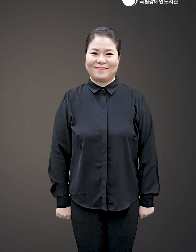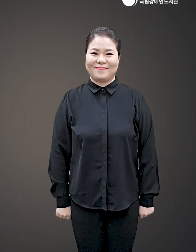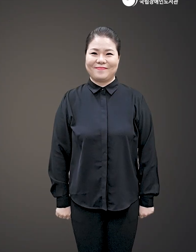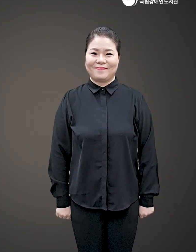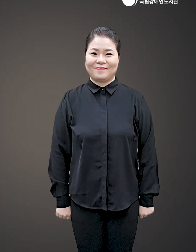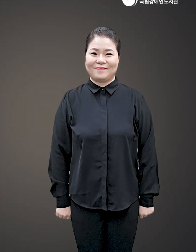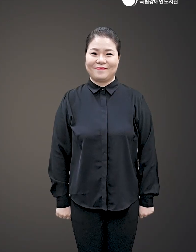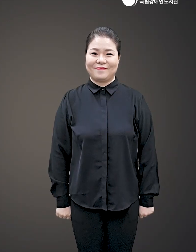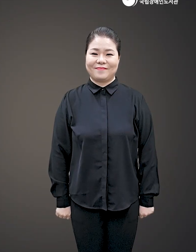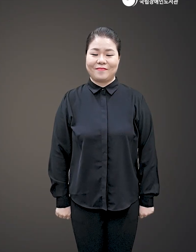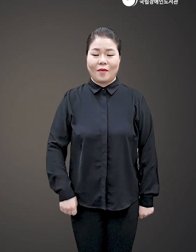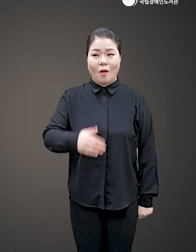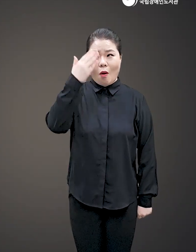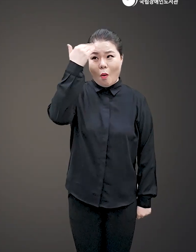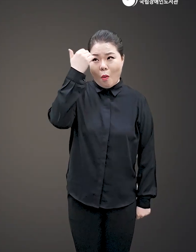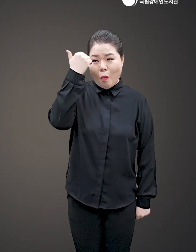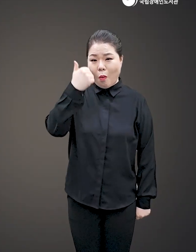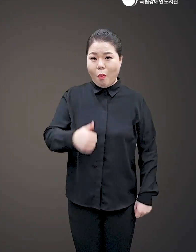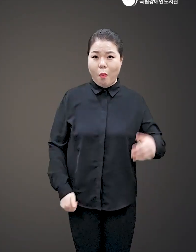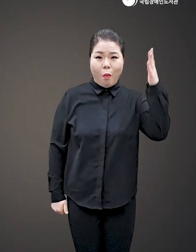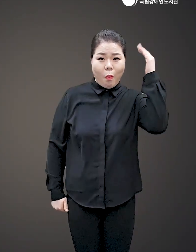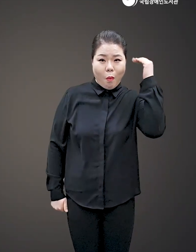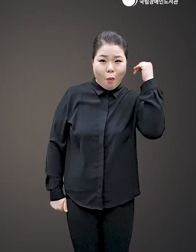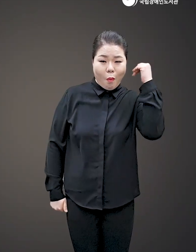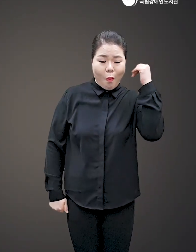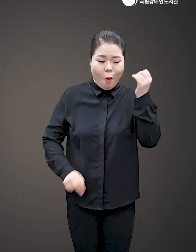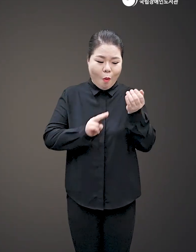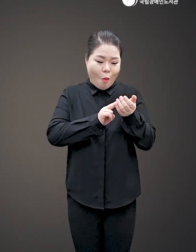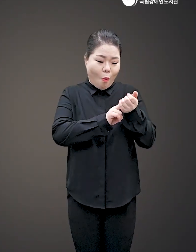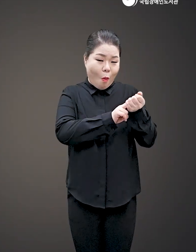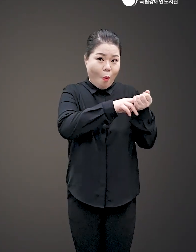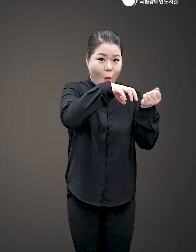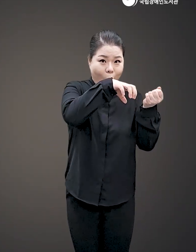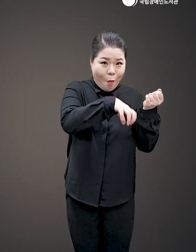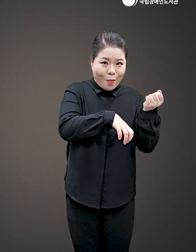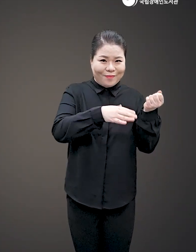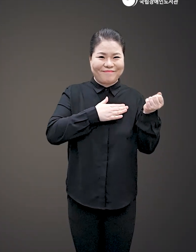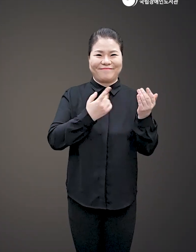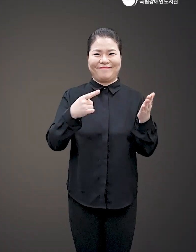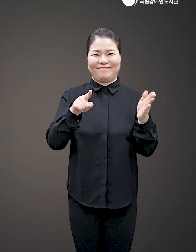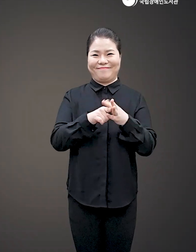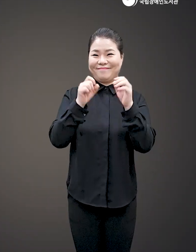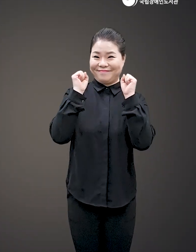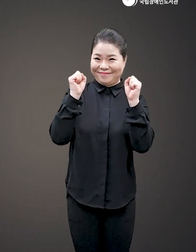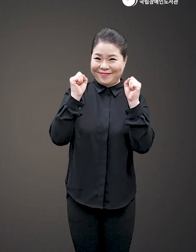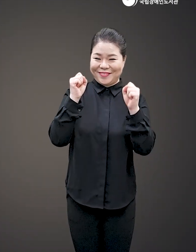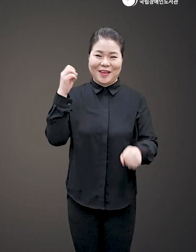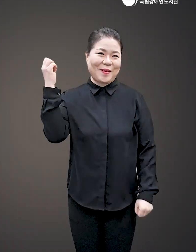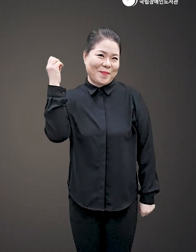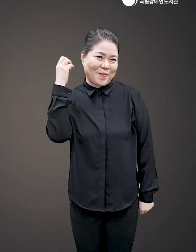미처 보지 못하고 알지 못하는 곳에서 나를 응원하는 작은 목소리